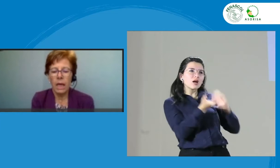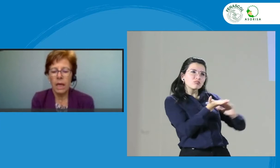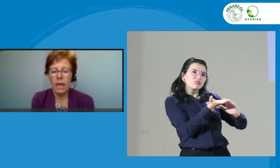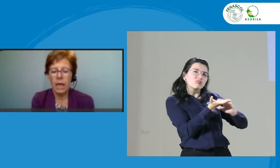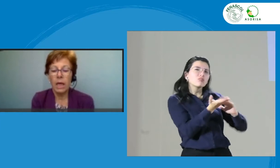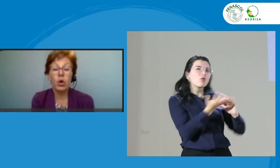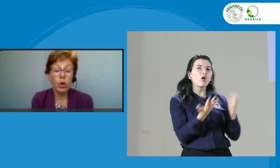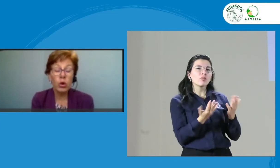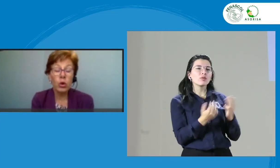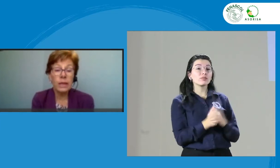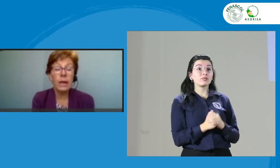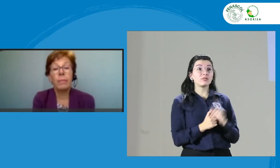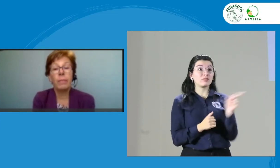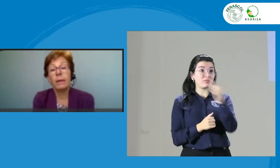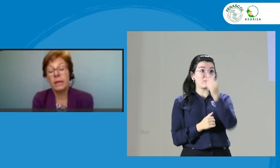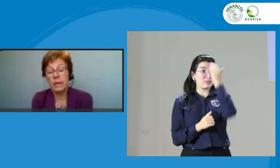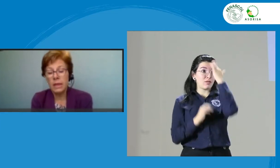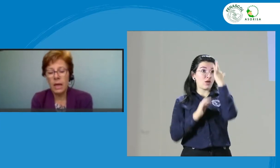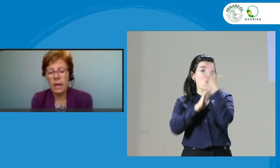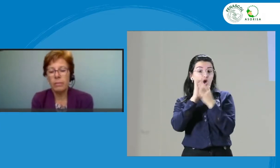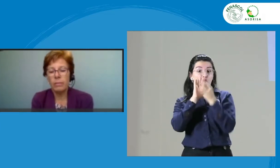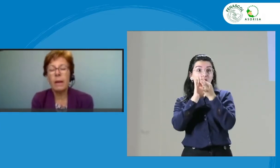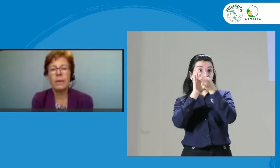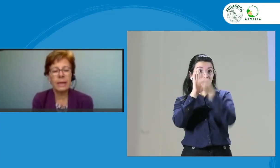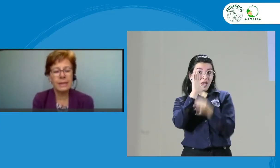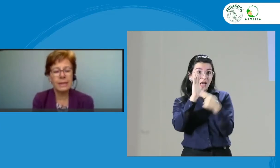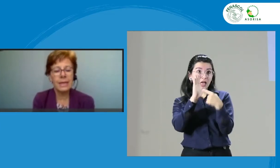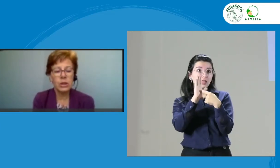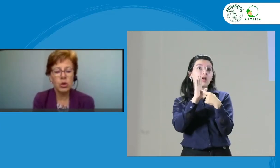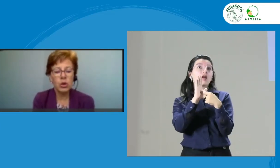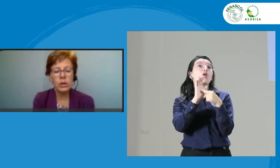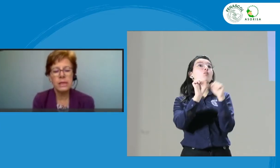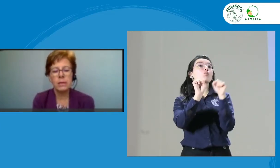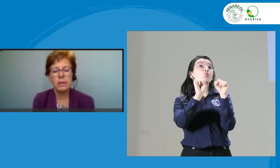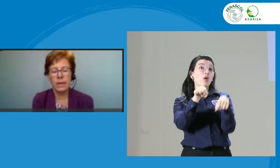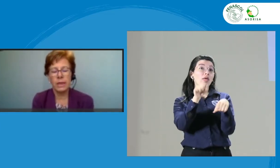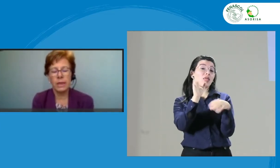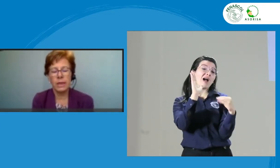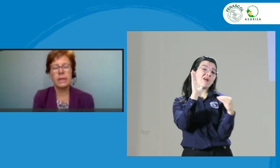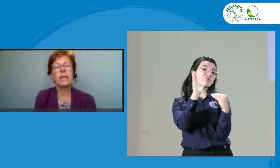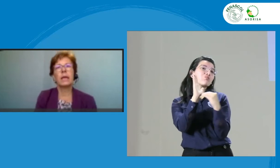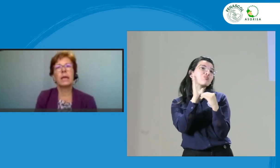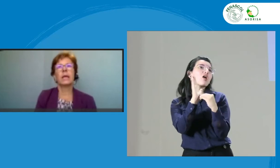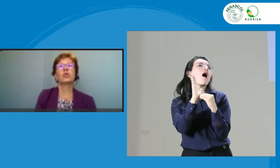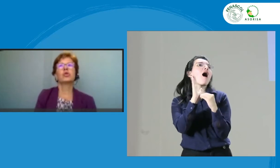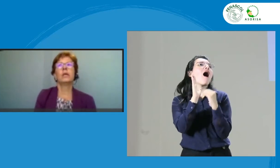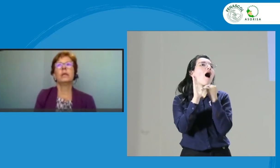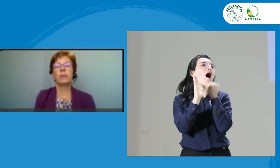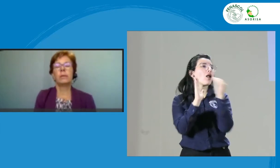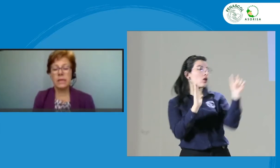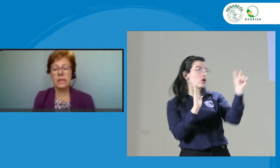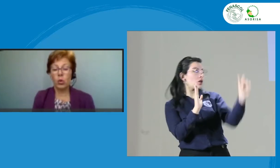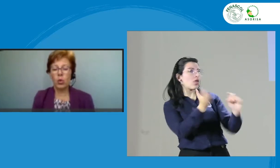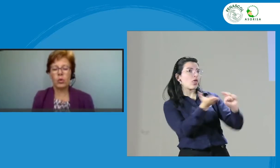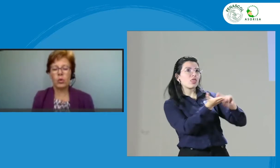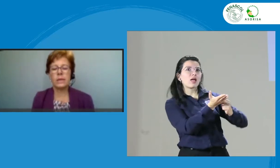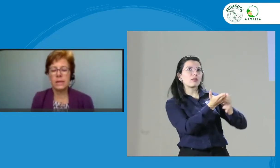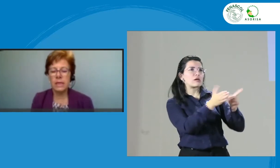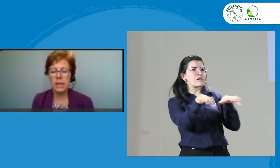El código de ética permitiría aplicar sanciones disciplinarias a aquellos intérpretes que no lo estén siguiendo,